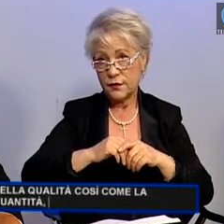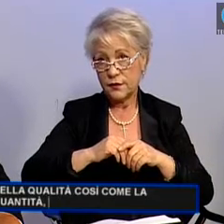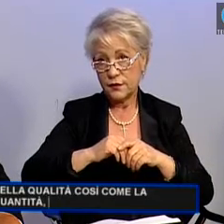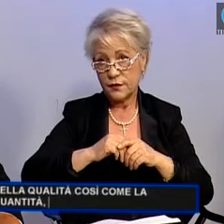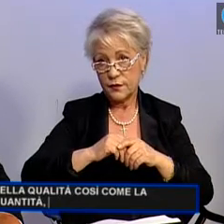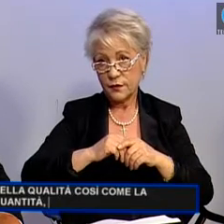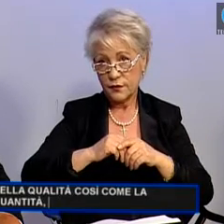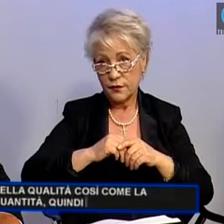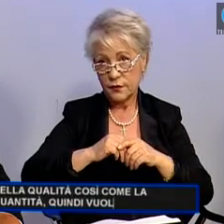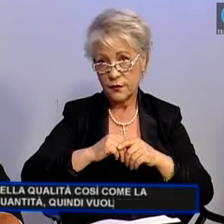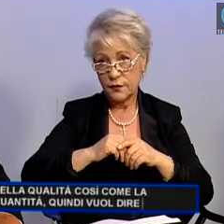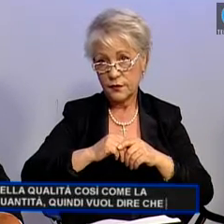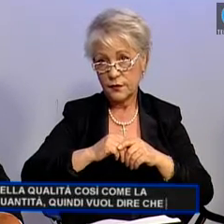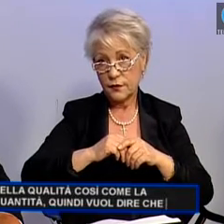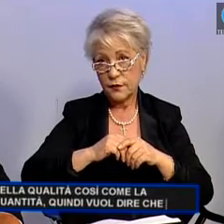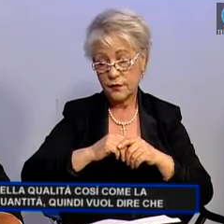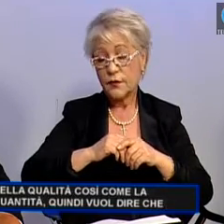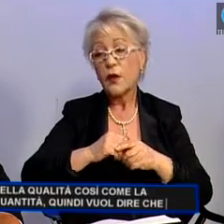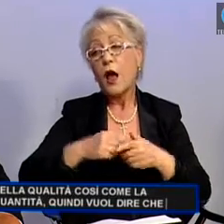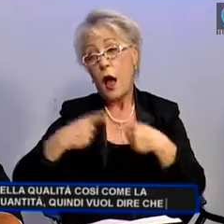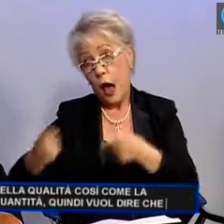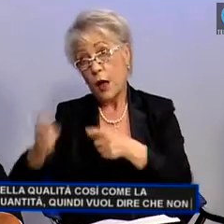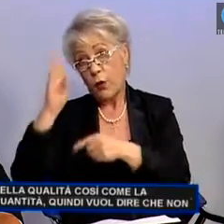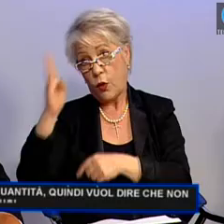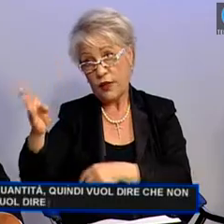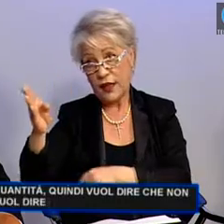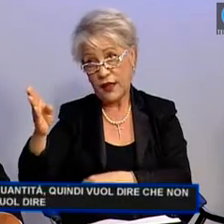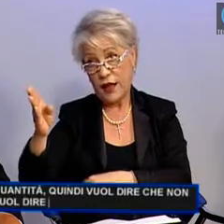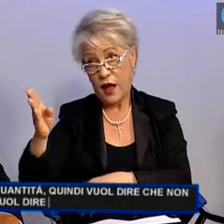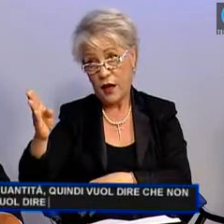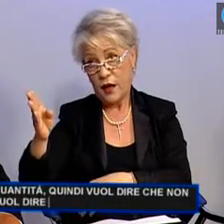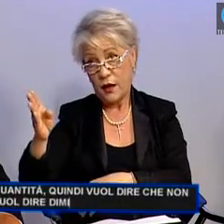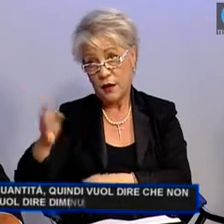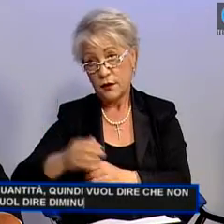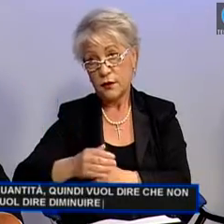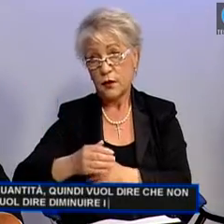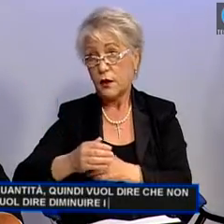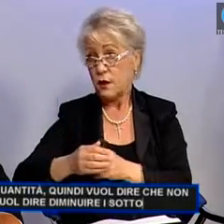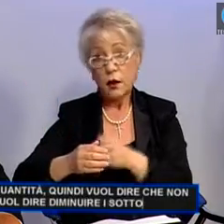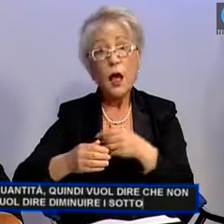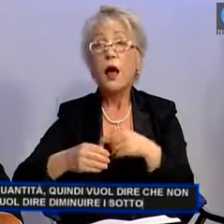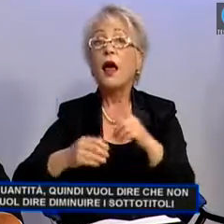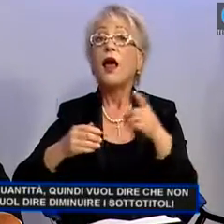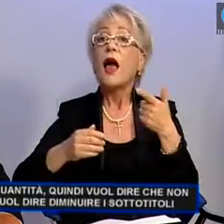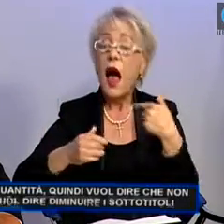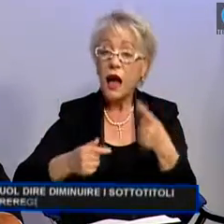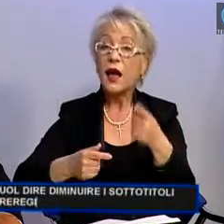Quindi questo non vuol dire diminuire i sottotitoli pre-registrati. e quella indiretta.